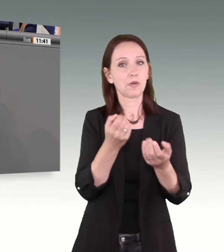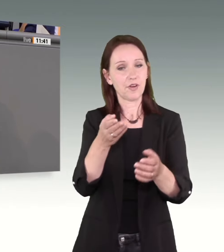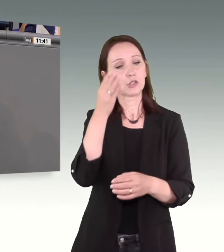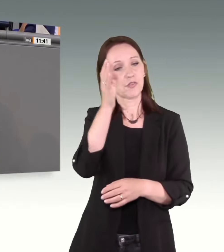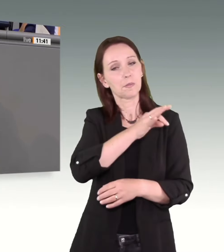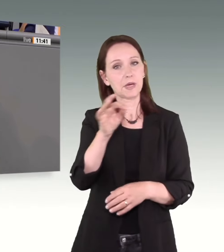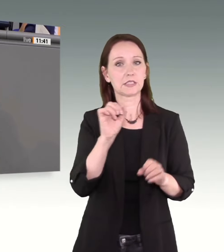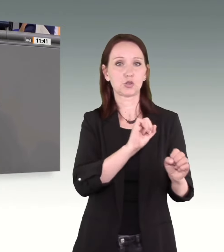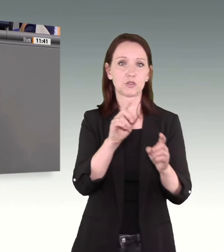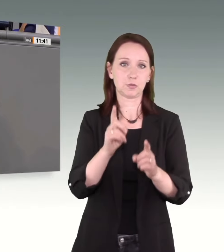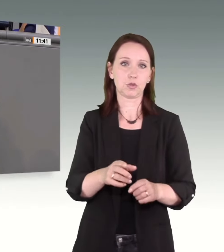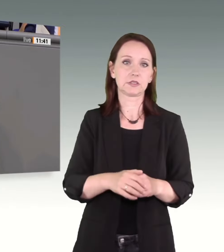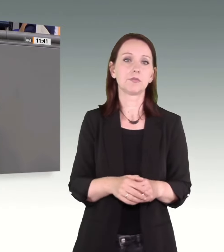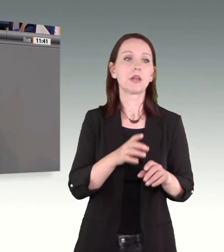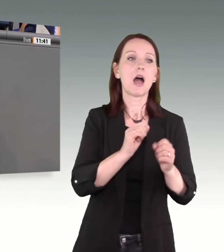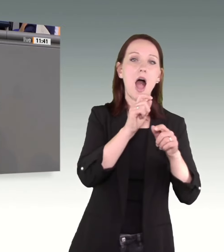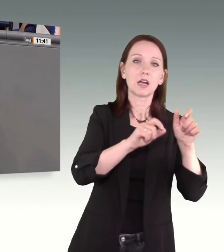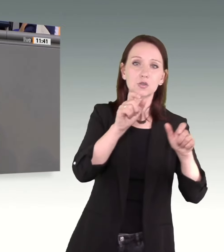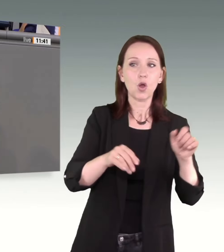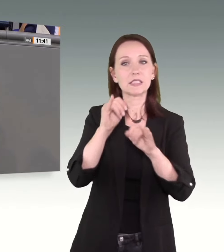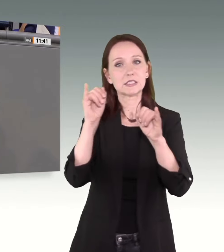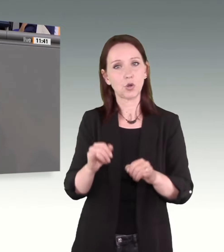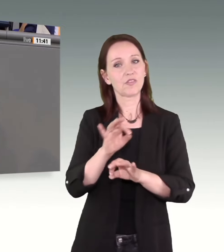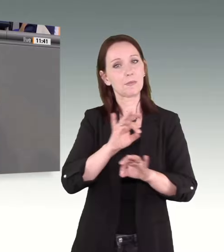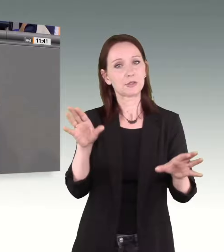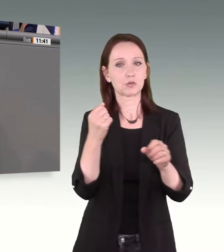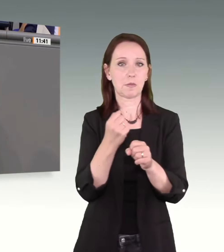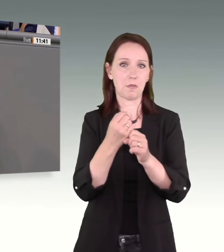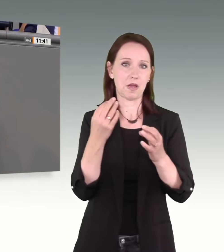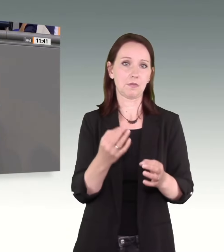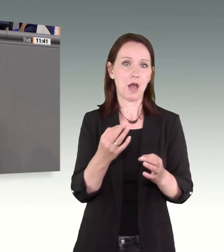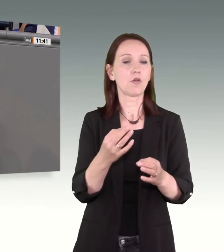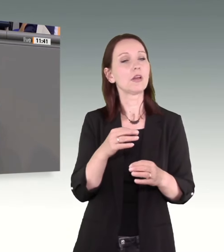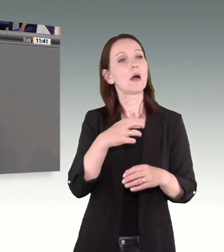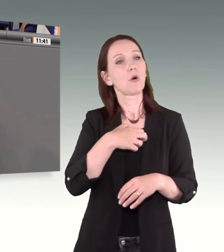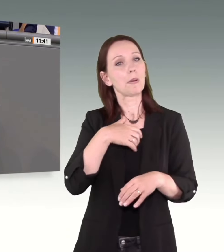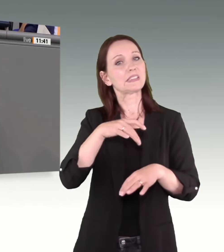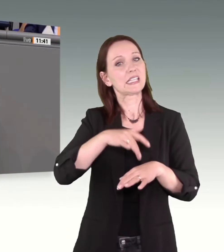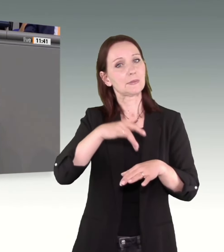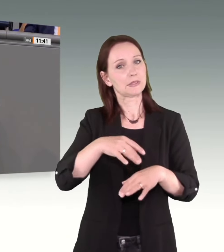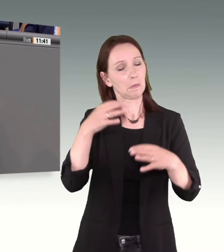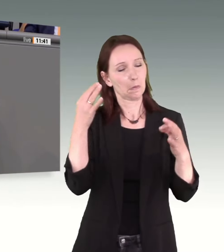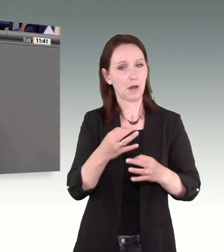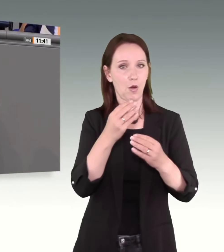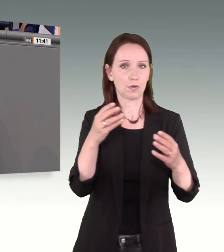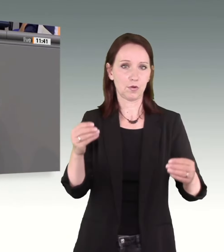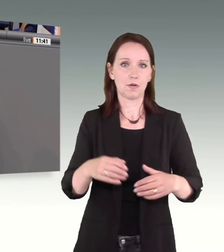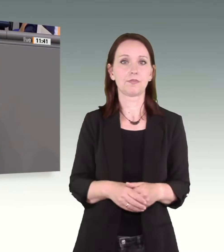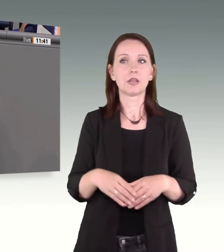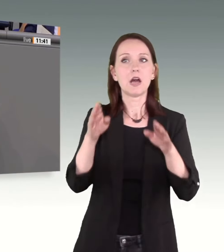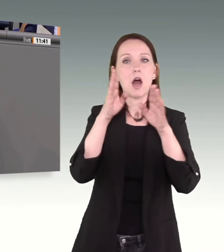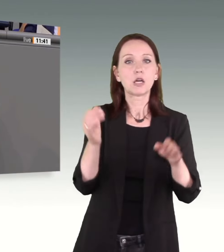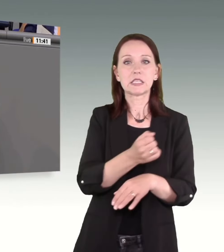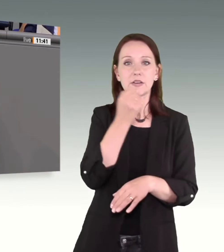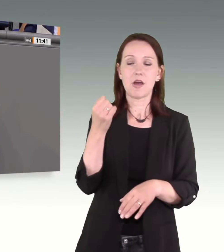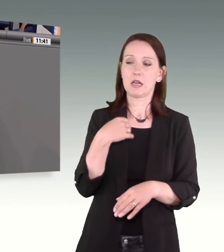und Institutionen müssen besser kooperieren und für die Problematik sensibilisiert sein. Wir müssen bei häuslicher Gewalt hinsehen und